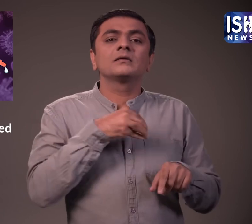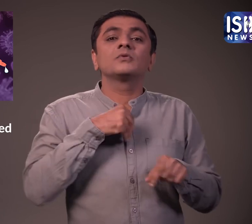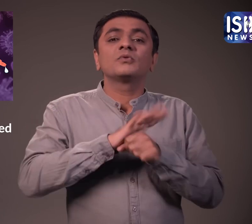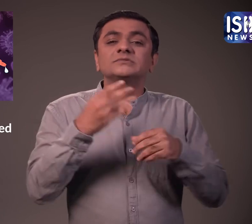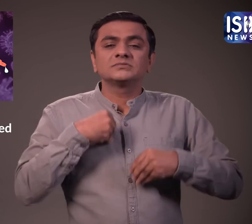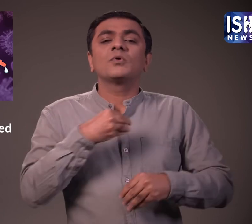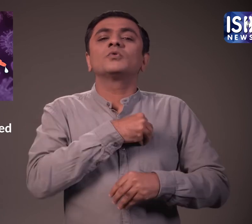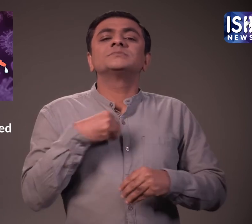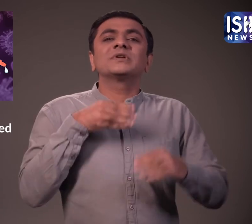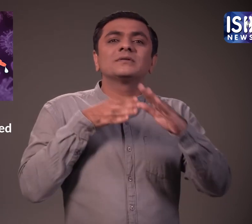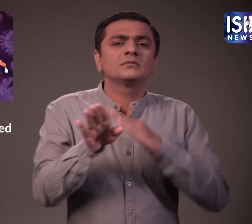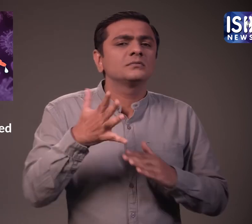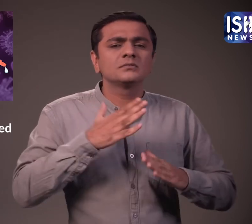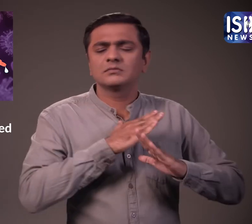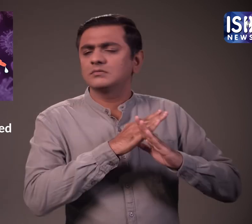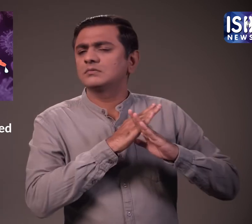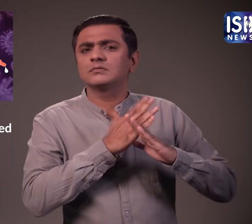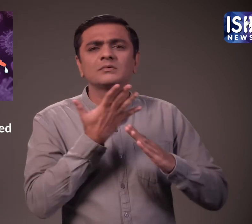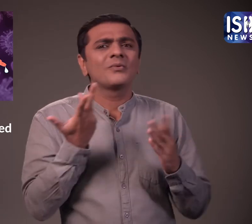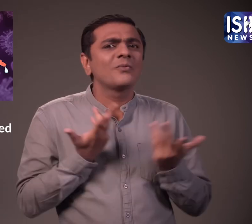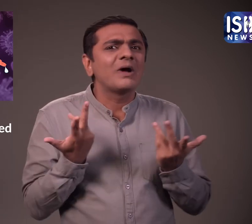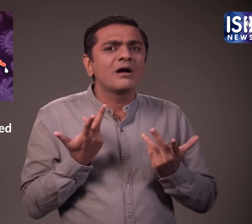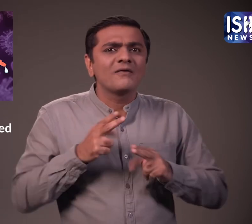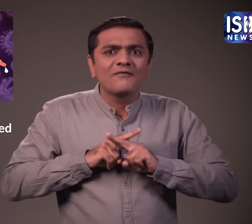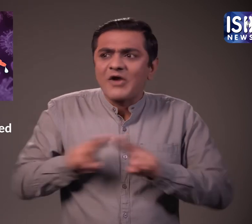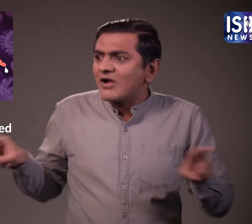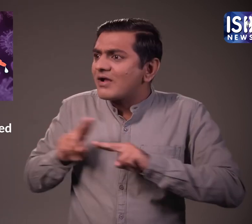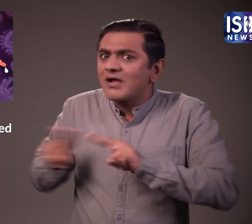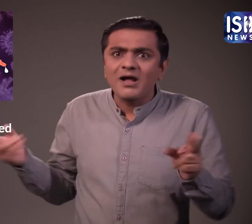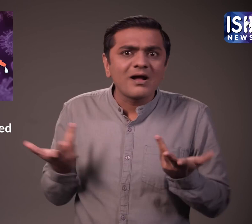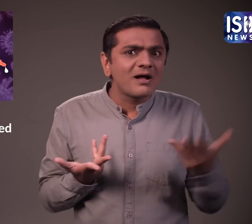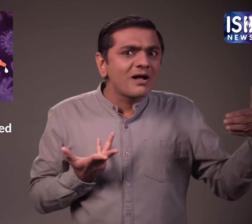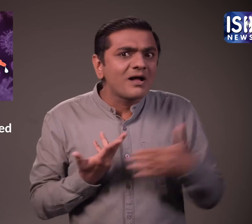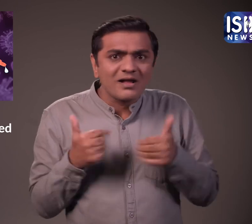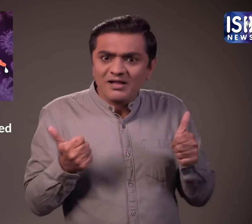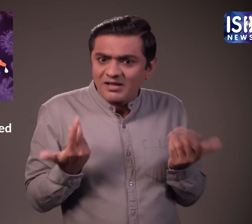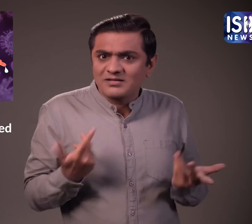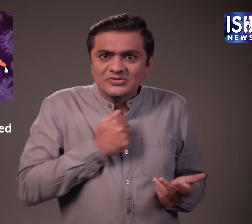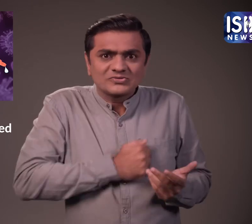कोविड रोग्यों को लेने से मना कर रहे है क्योंकि बैड उपलब नहीं है